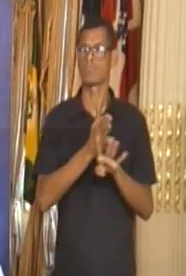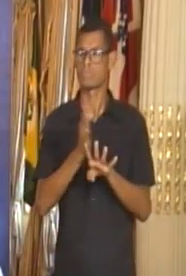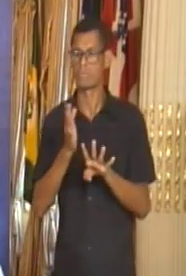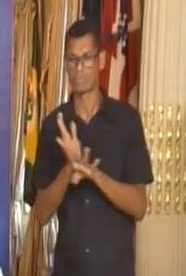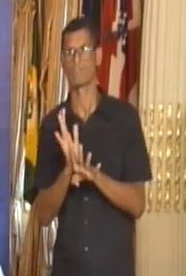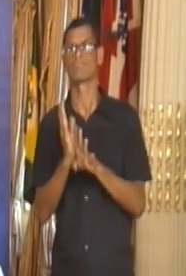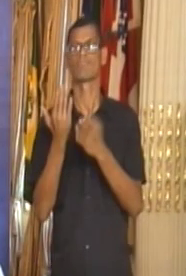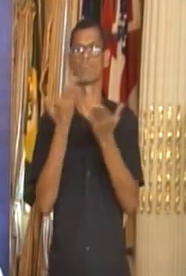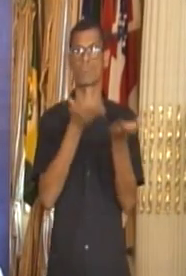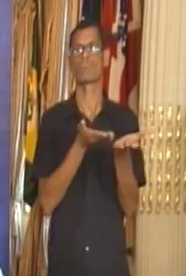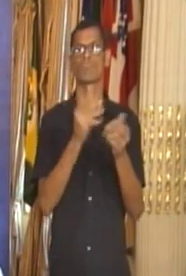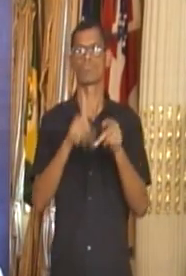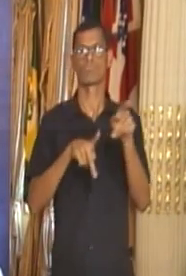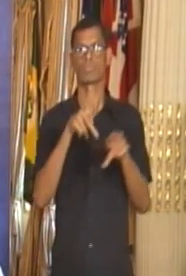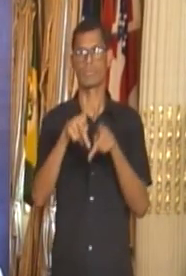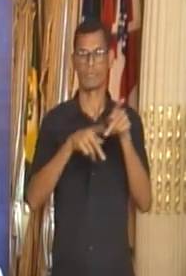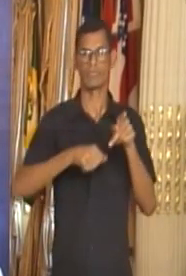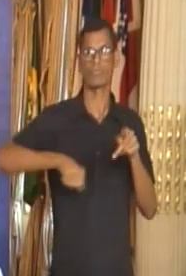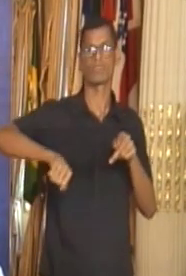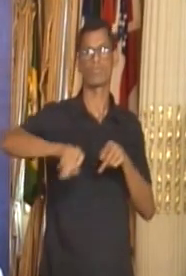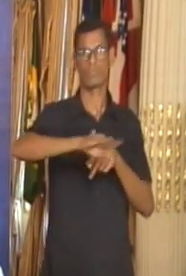da população que necessite desses leitos